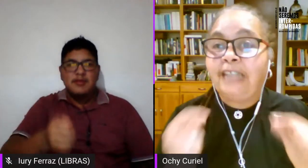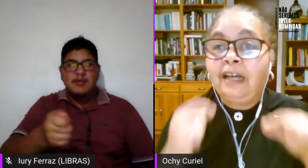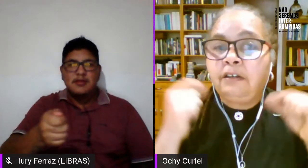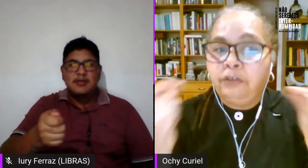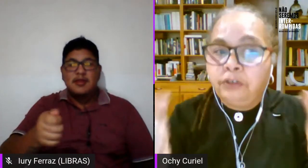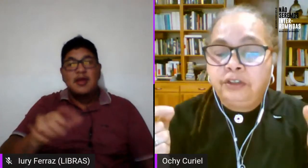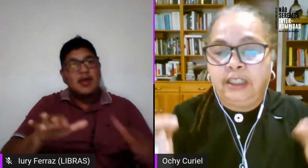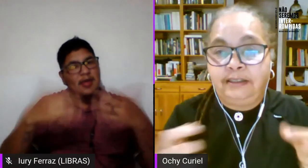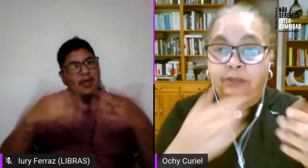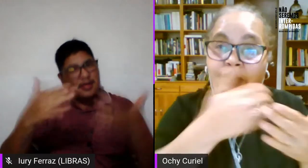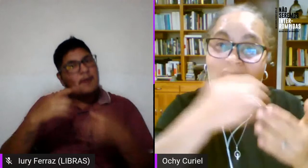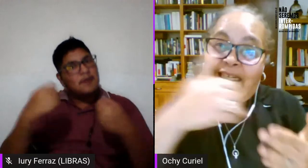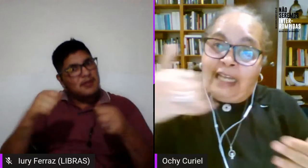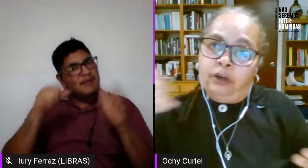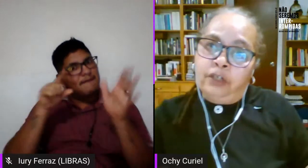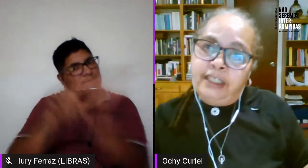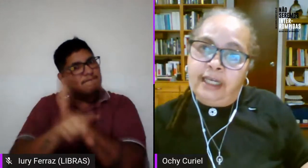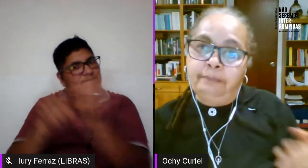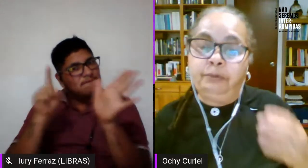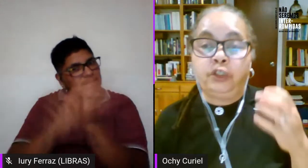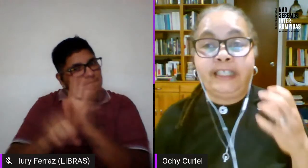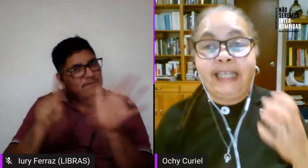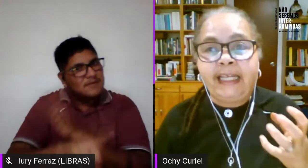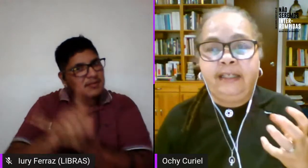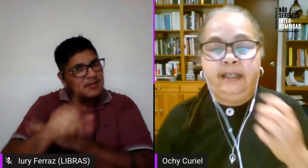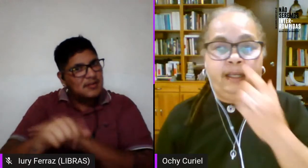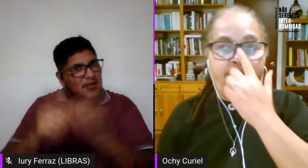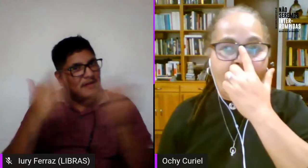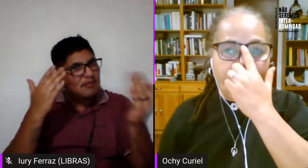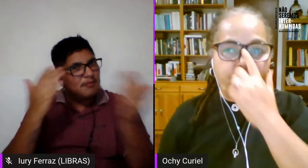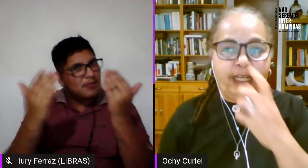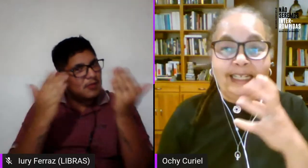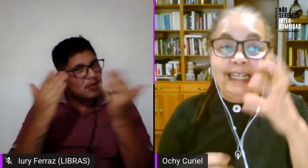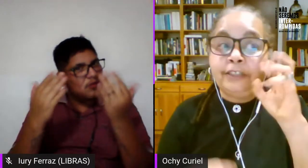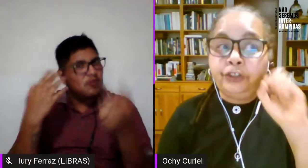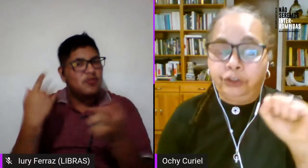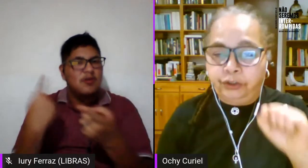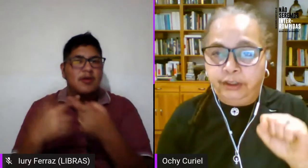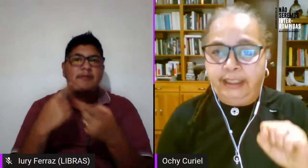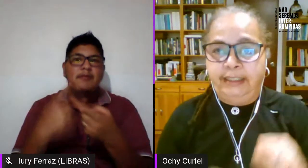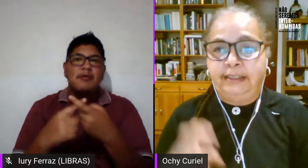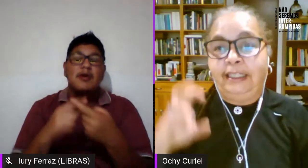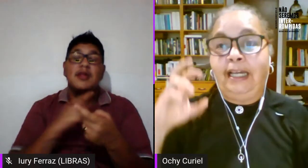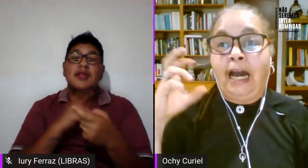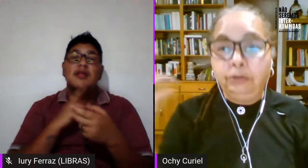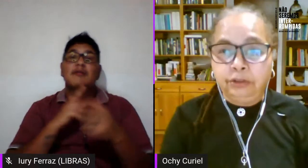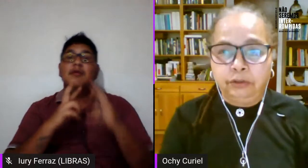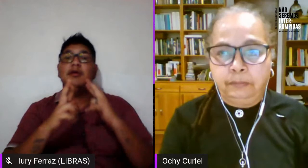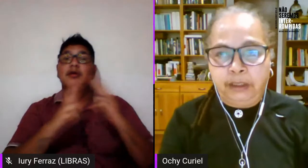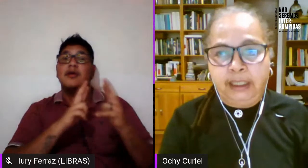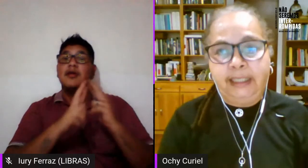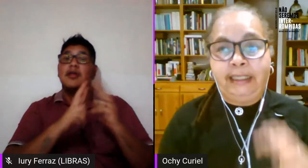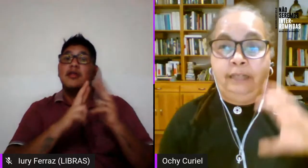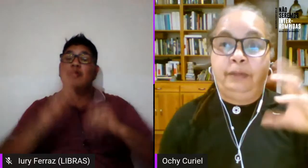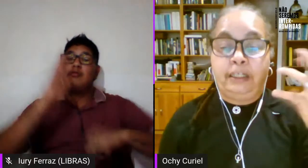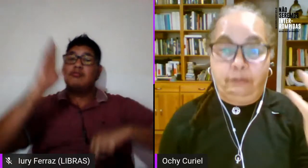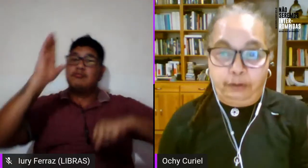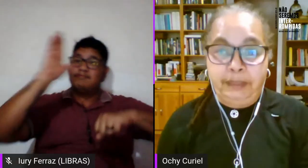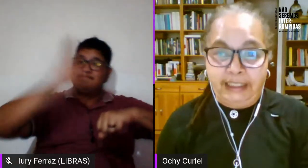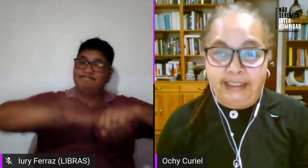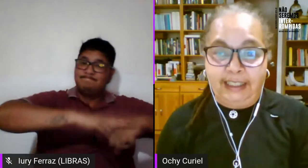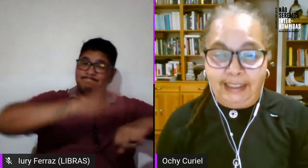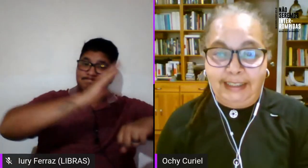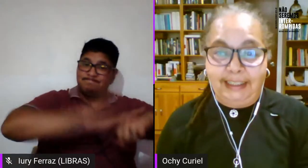preguntarnos y hacer una genealogía ¿por qué hay una relación entre autonomía y